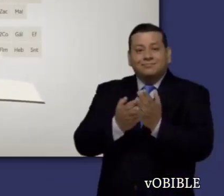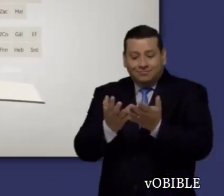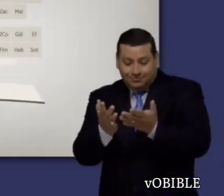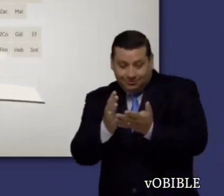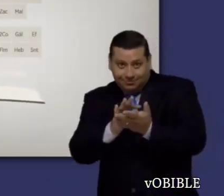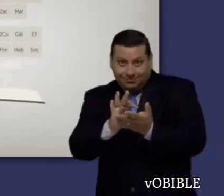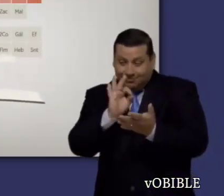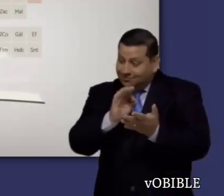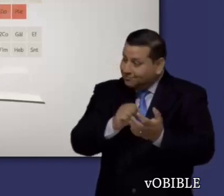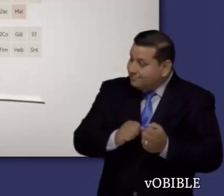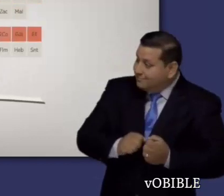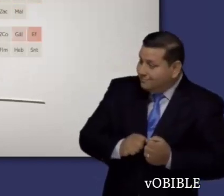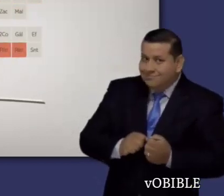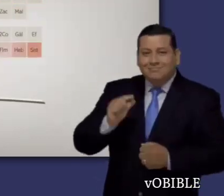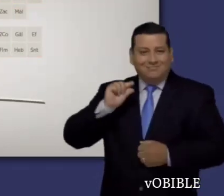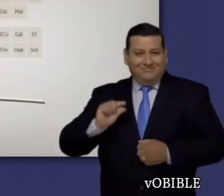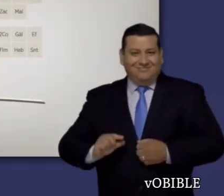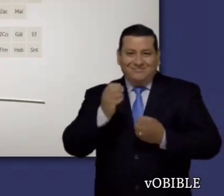Información sobre la carta de Judas